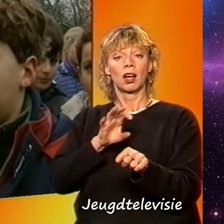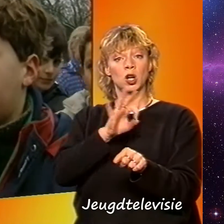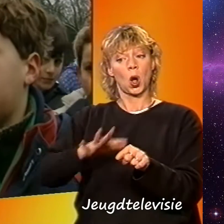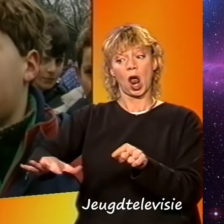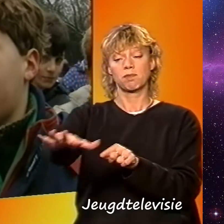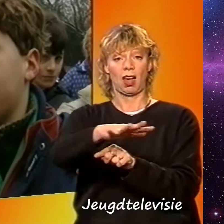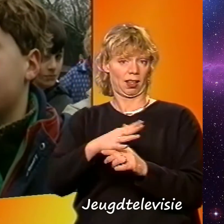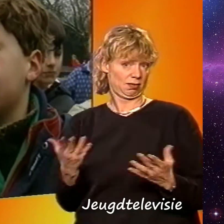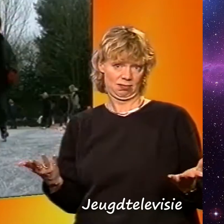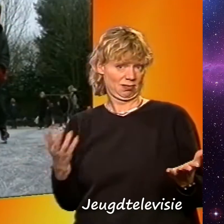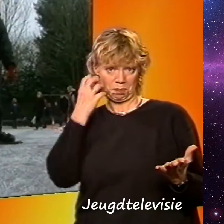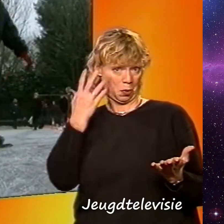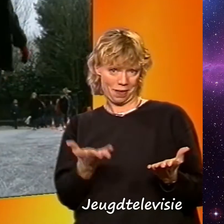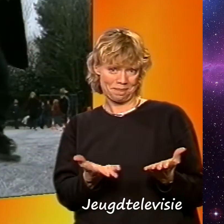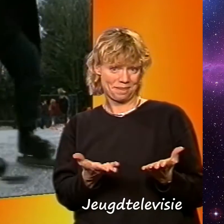hoef je geen zorgen te maken.